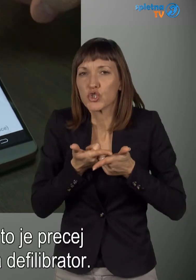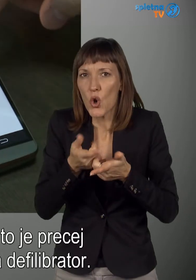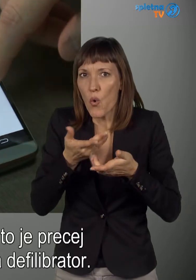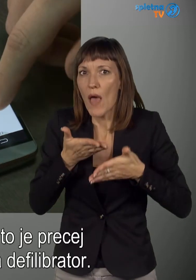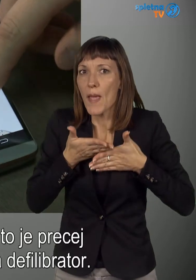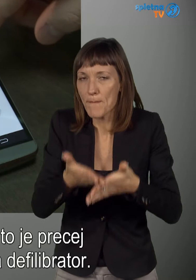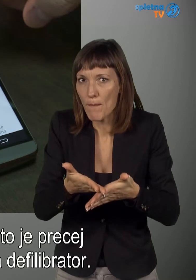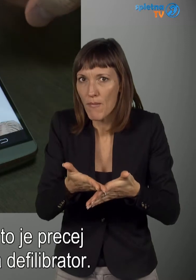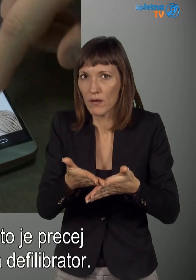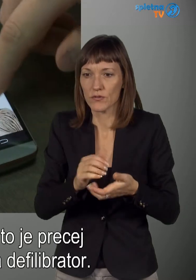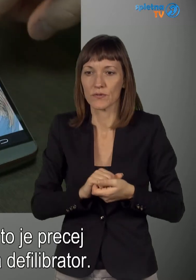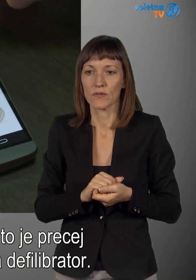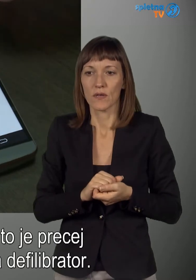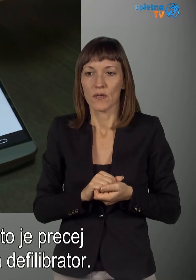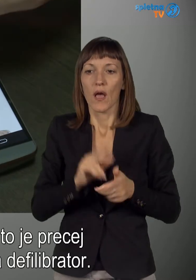pogosto.